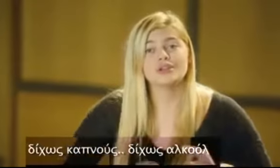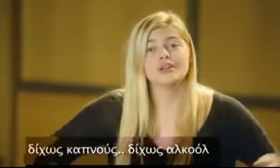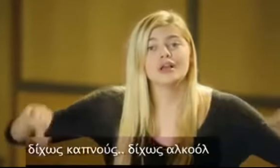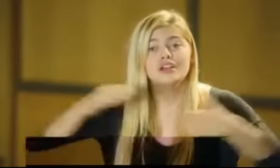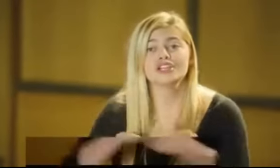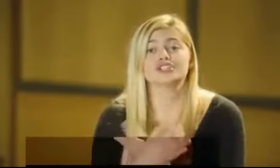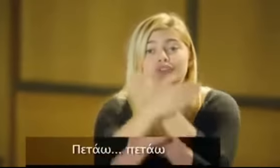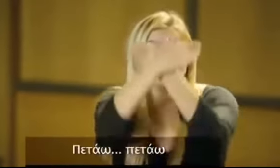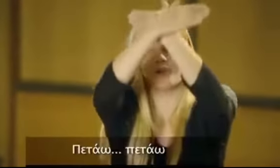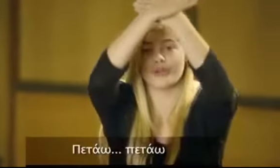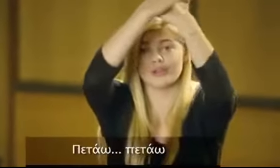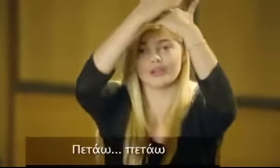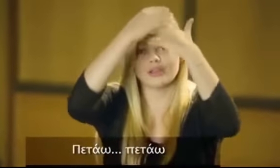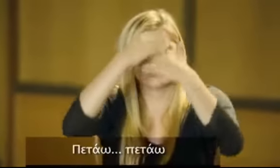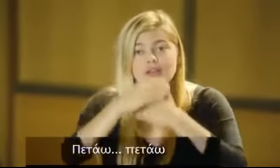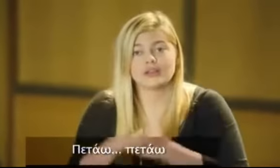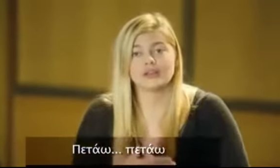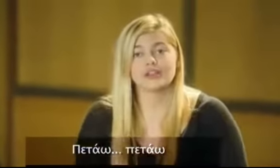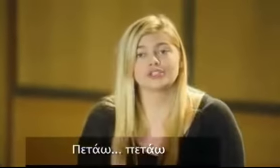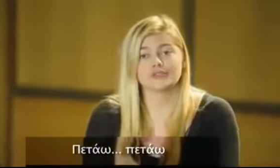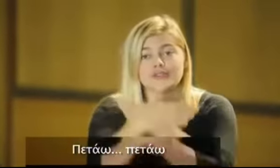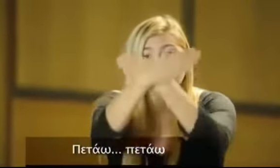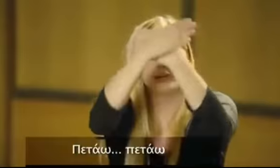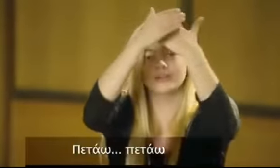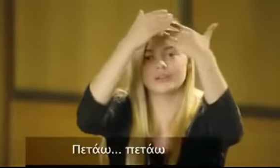Je vole Je vole